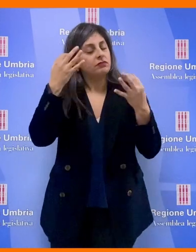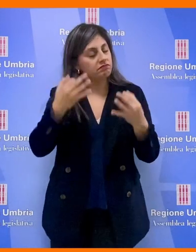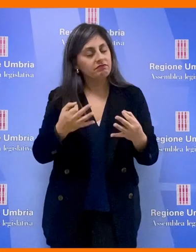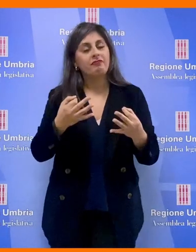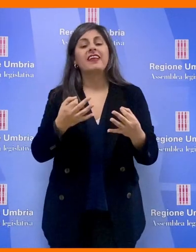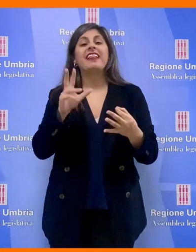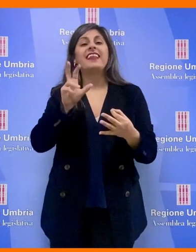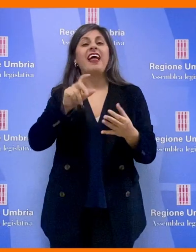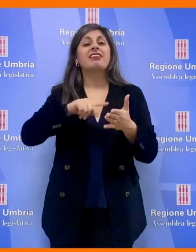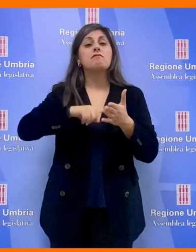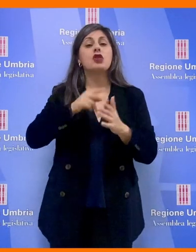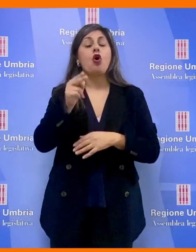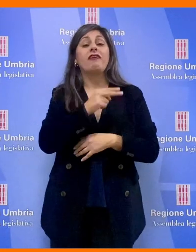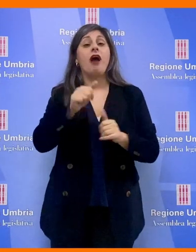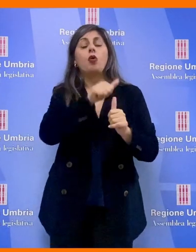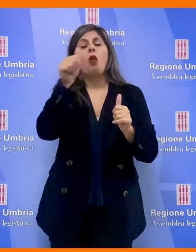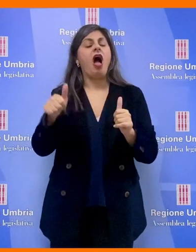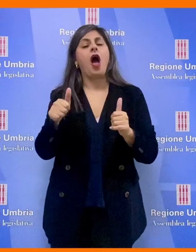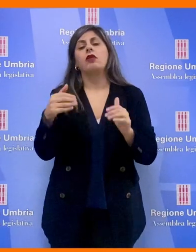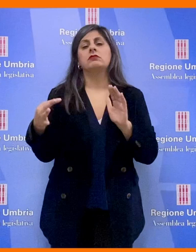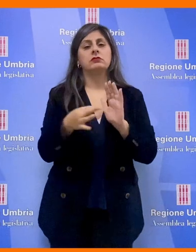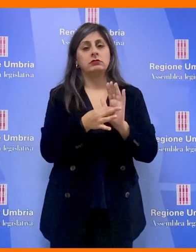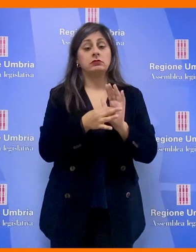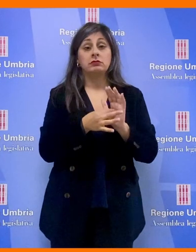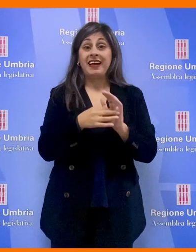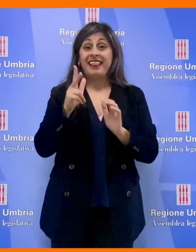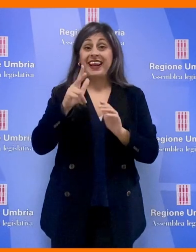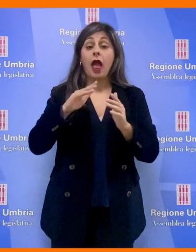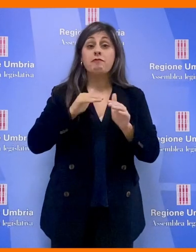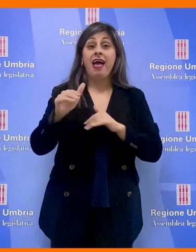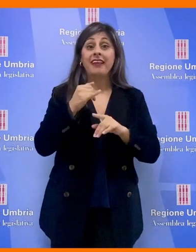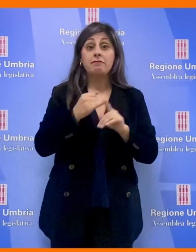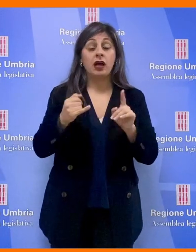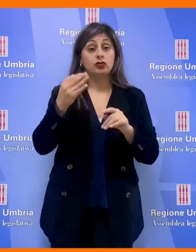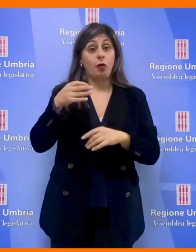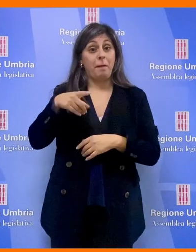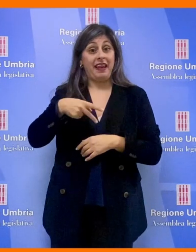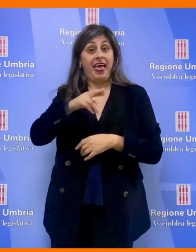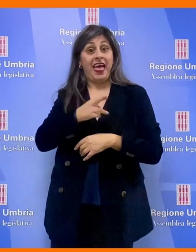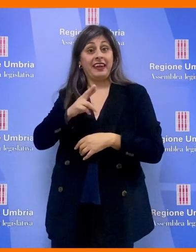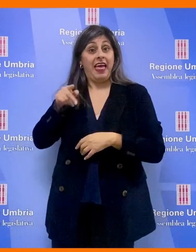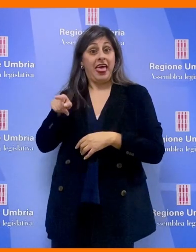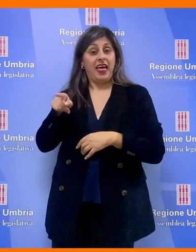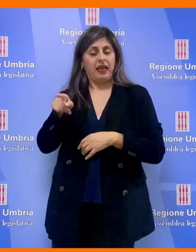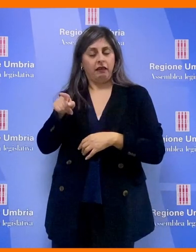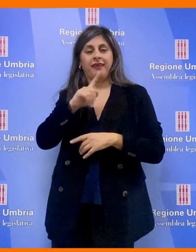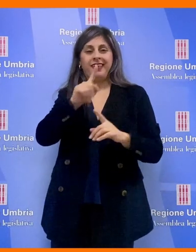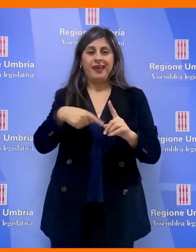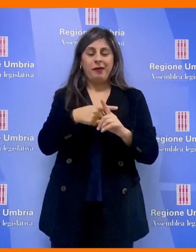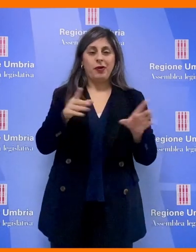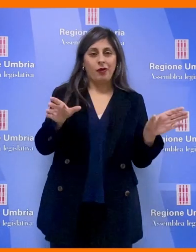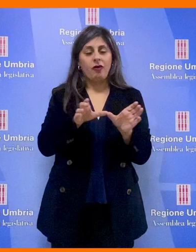strutturali i 30 milioni di euro l'anno. Con 3 miliardi e mezzo di euro del PNRR, a cui si